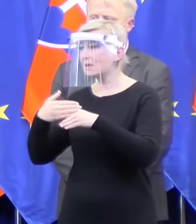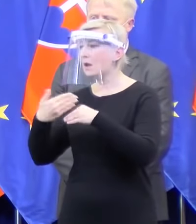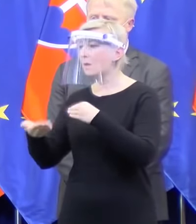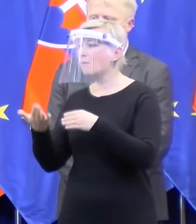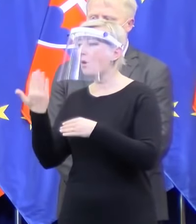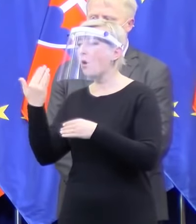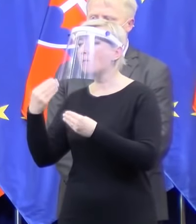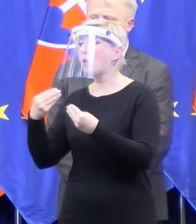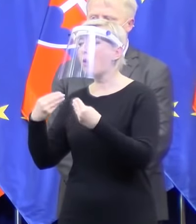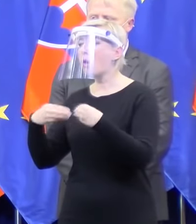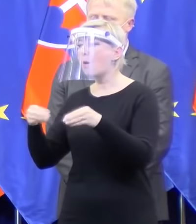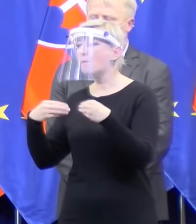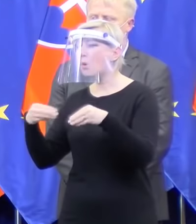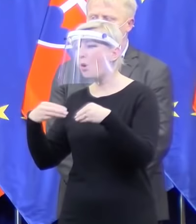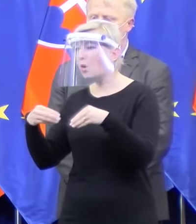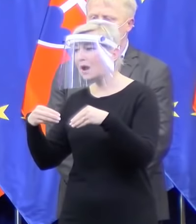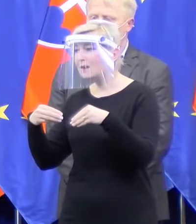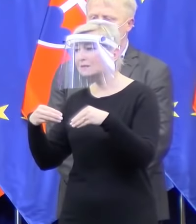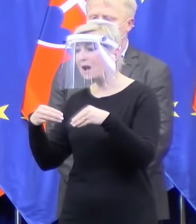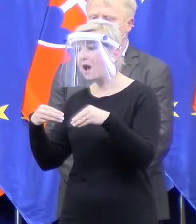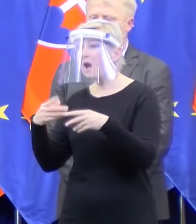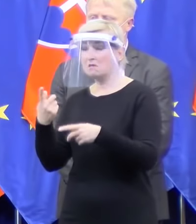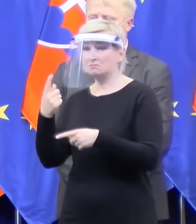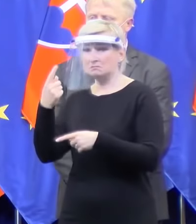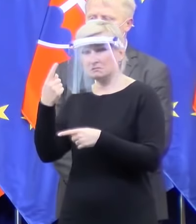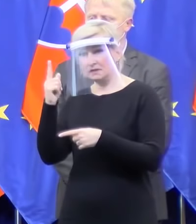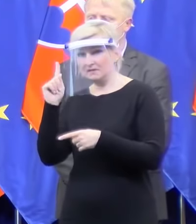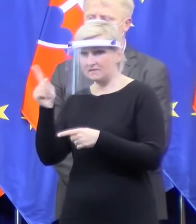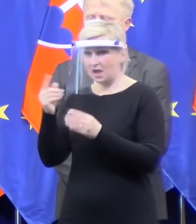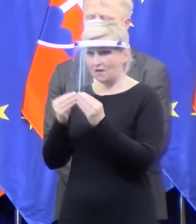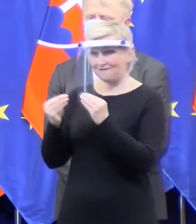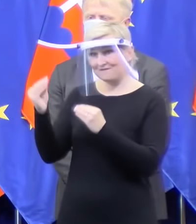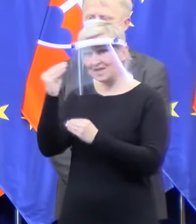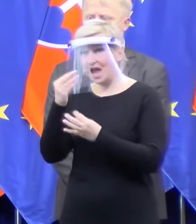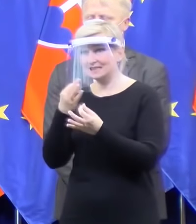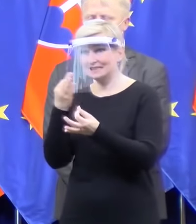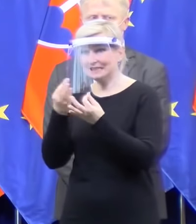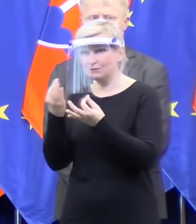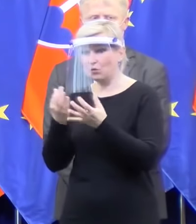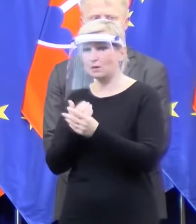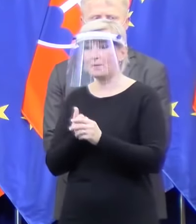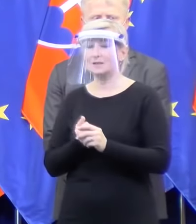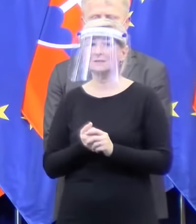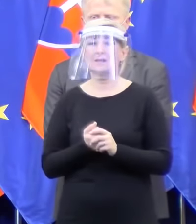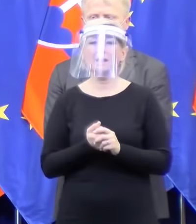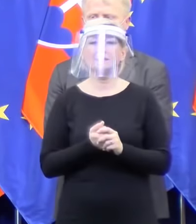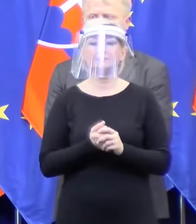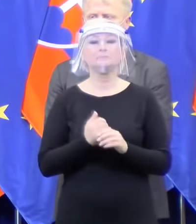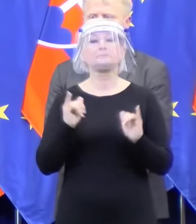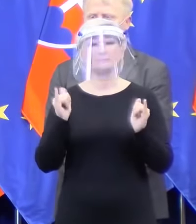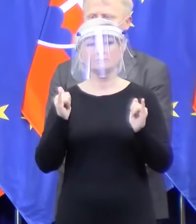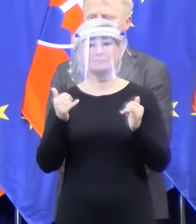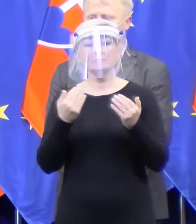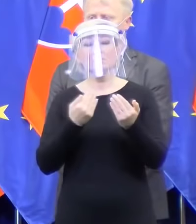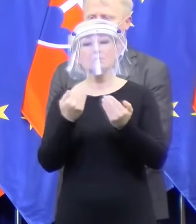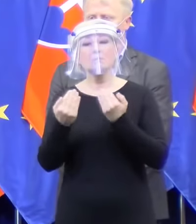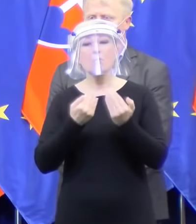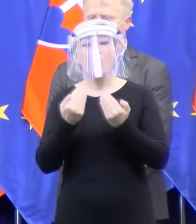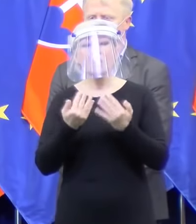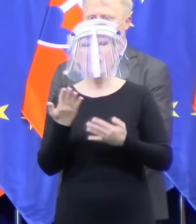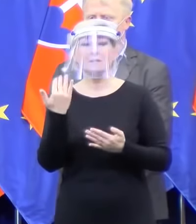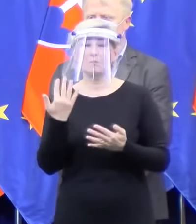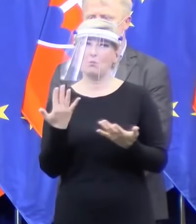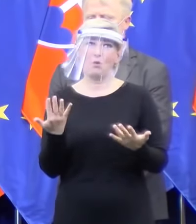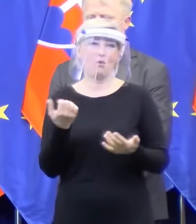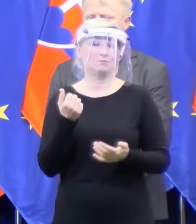ekonomickým záležitostiam. Či už k tomu viete niečo viac povedať? Tá porada prebiehala x hodín. Naozaj